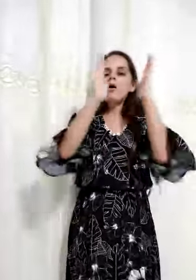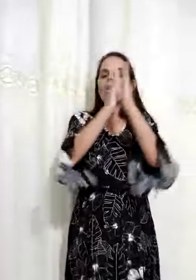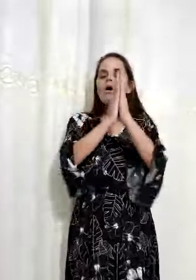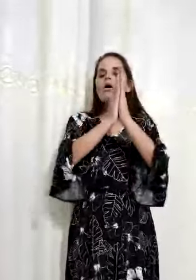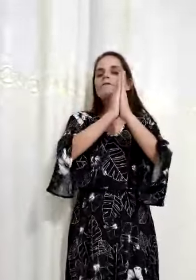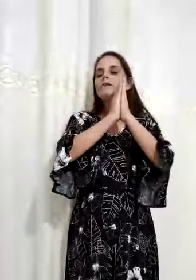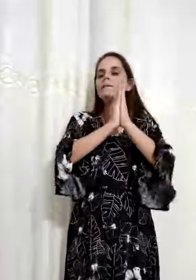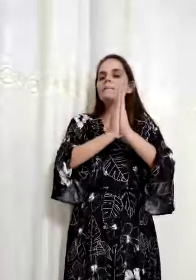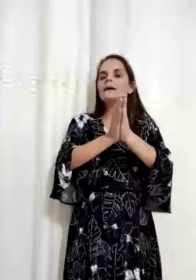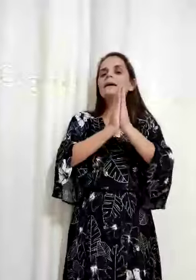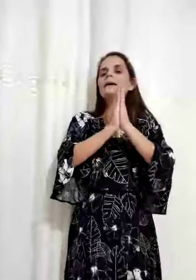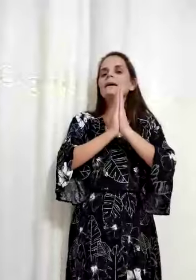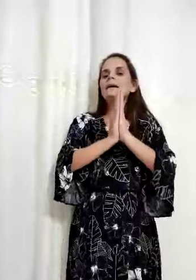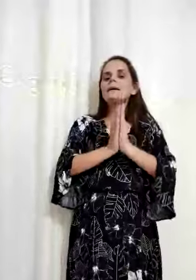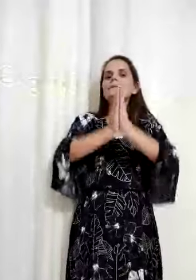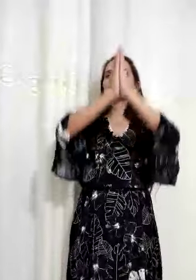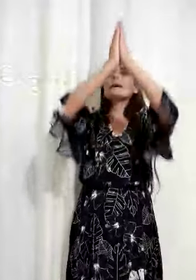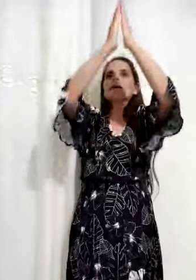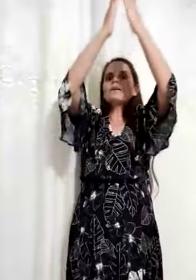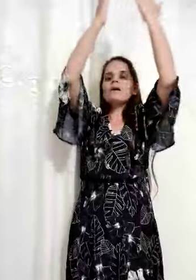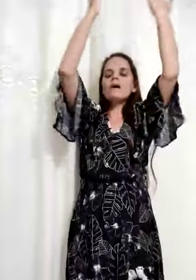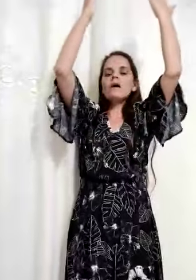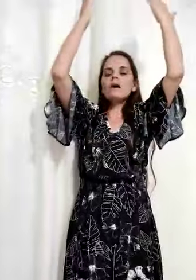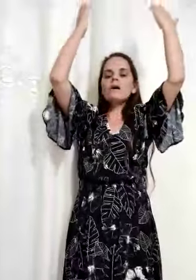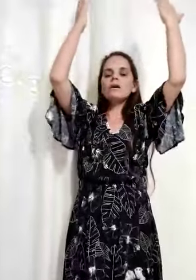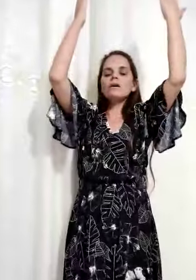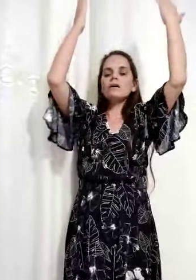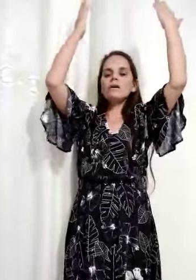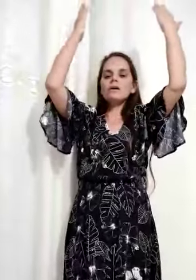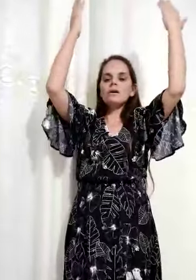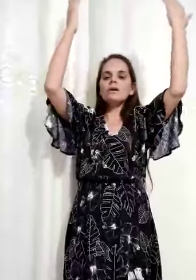Ouve-me, Senhor